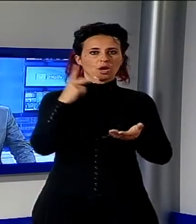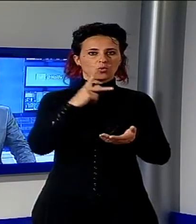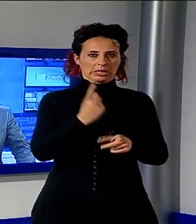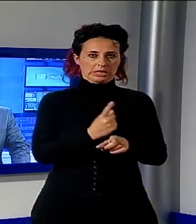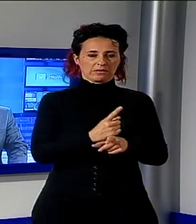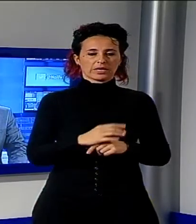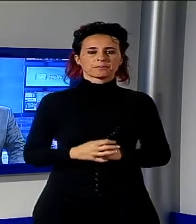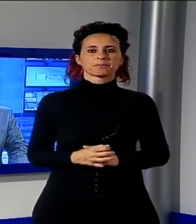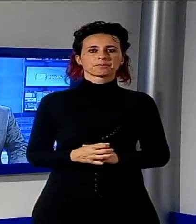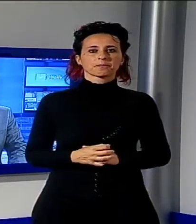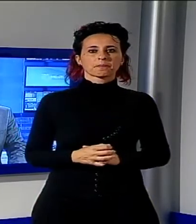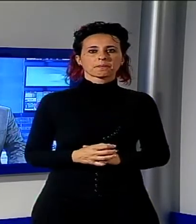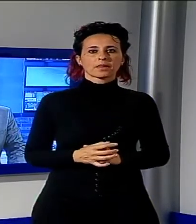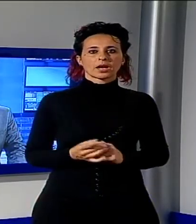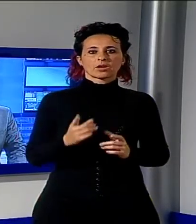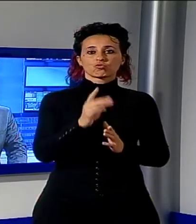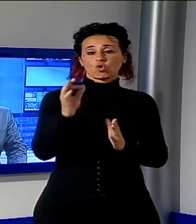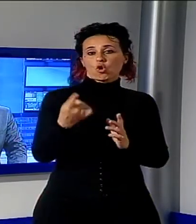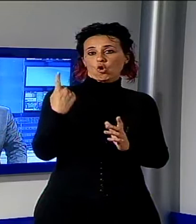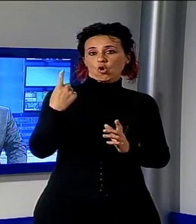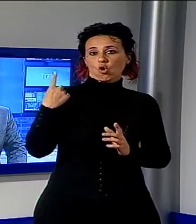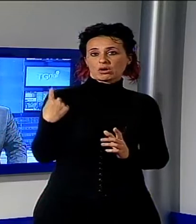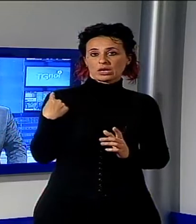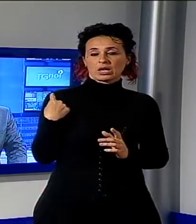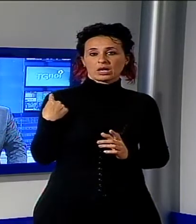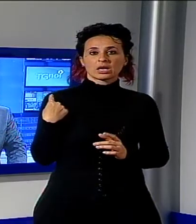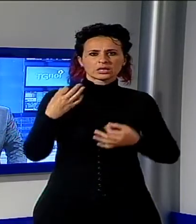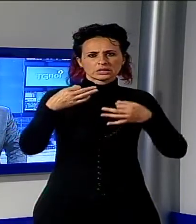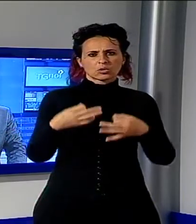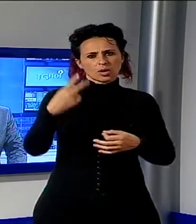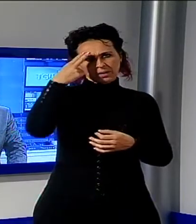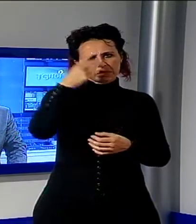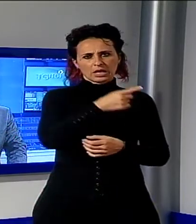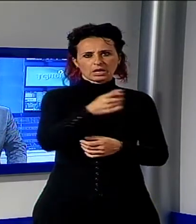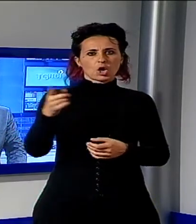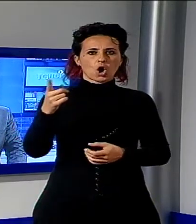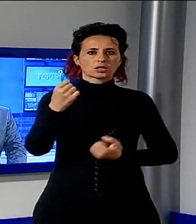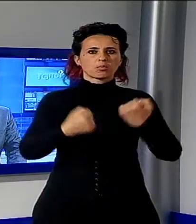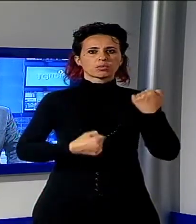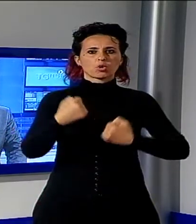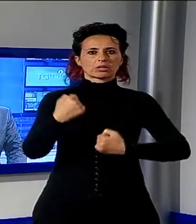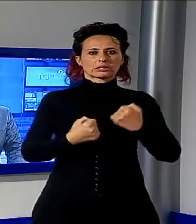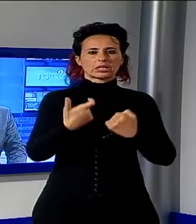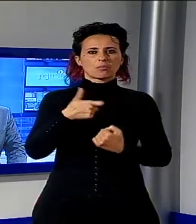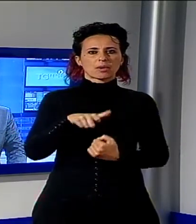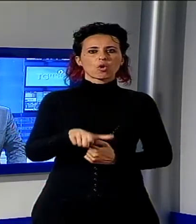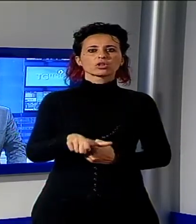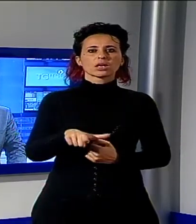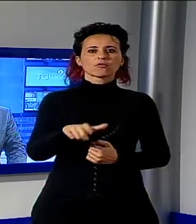Nei giorni scorsi vi ricorderete le proteste per la questione dei parcheggi per i disabili all